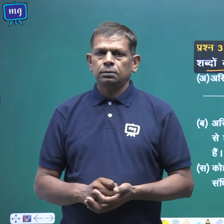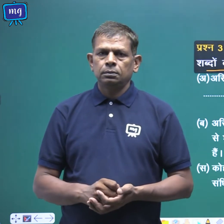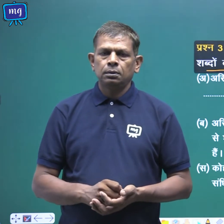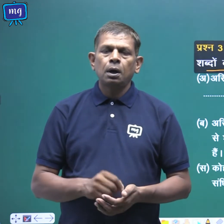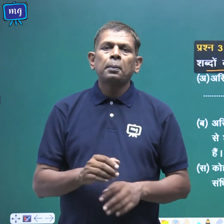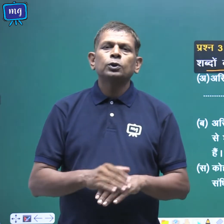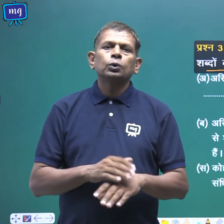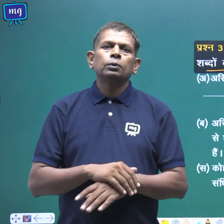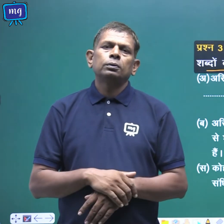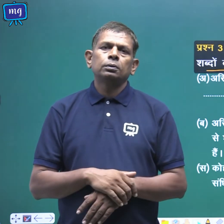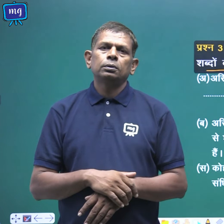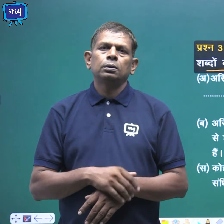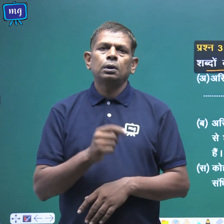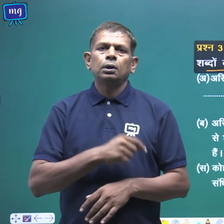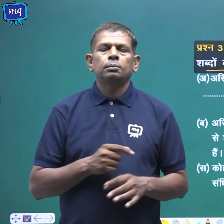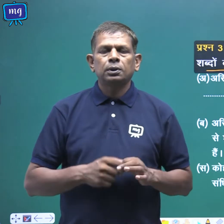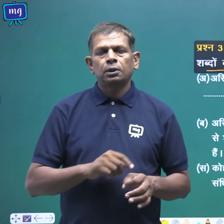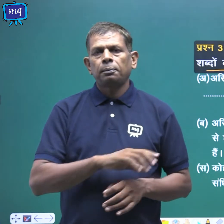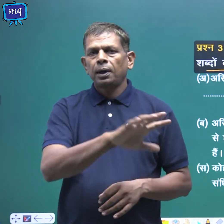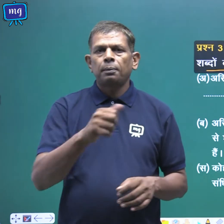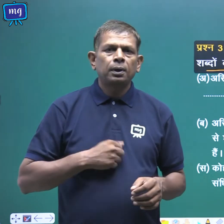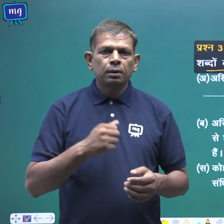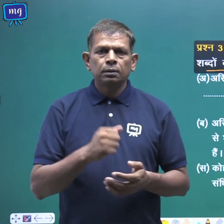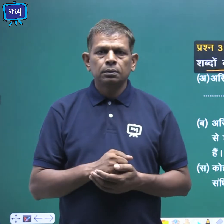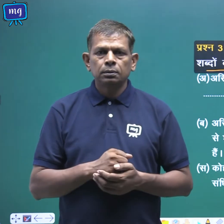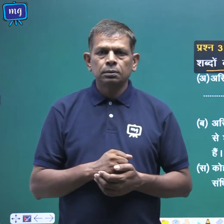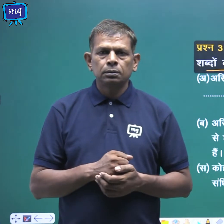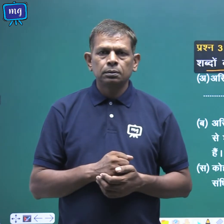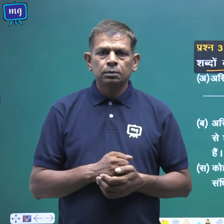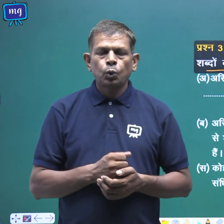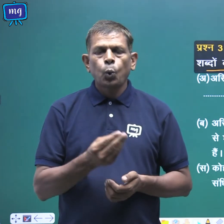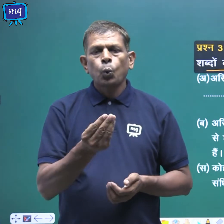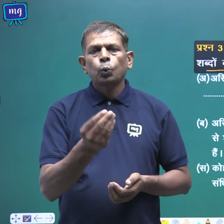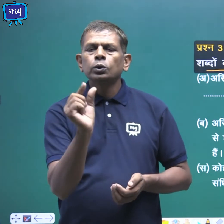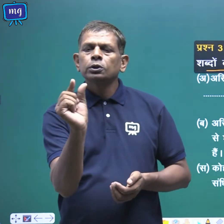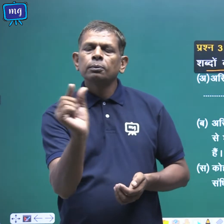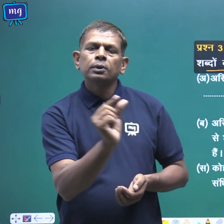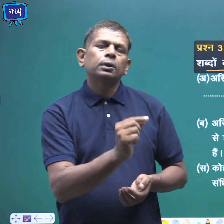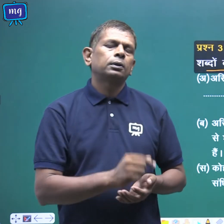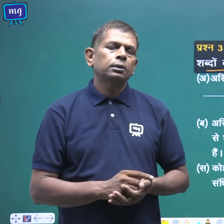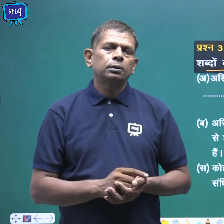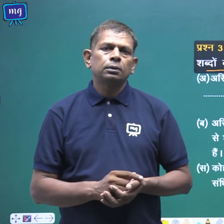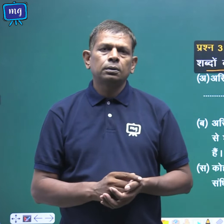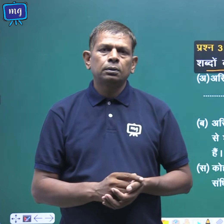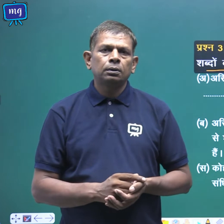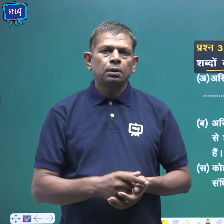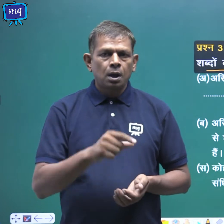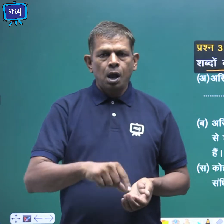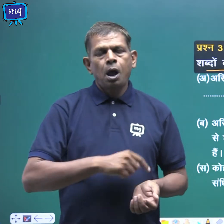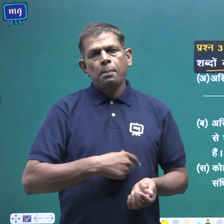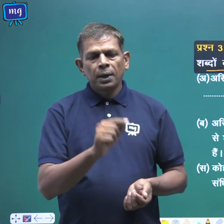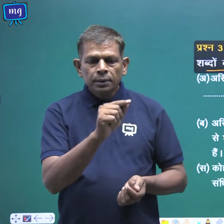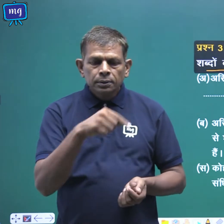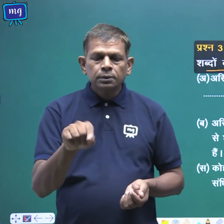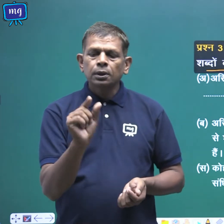बच्चो इस प्रश्न में हमें कुछ शब्द दिये गए हैं हमें साई